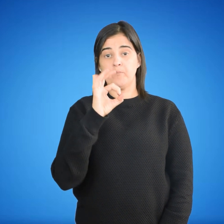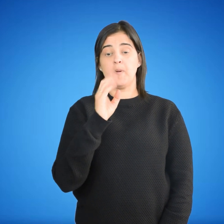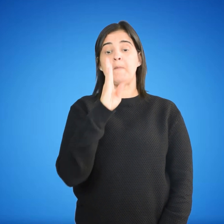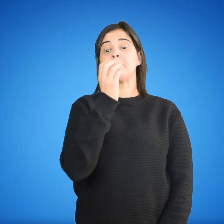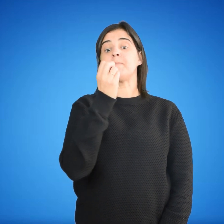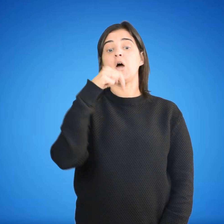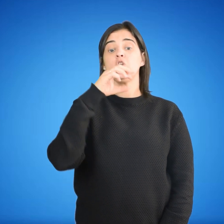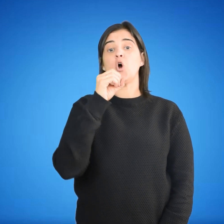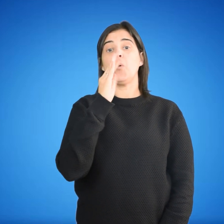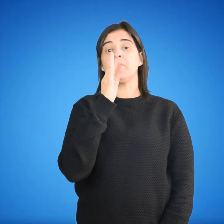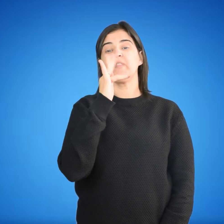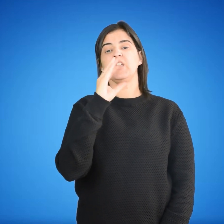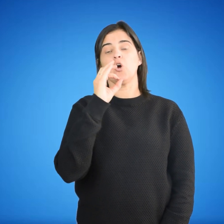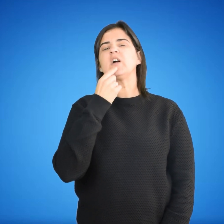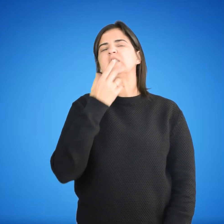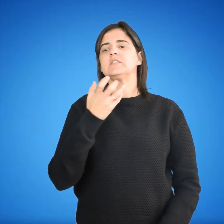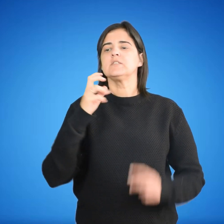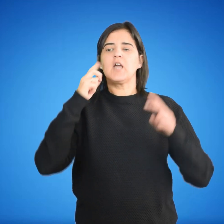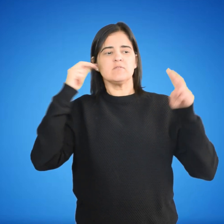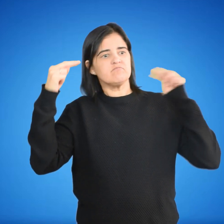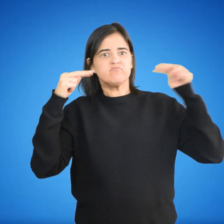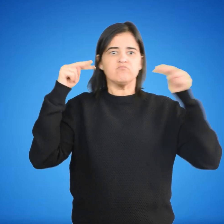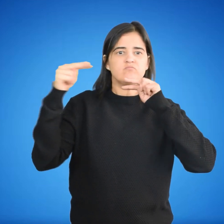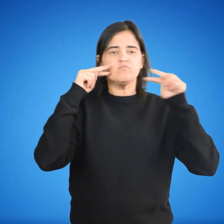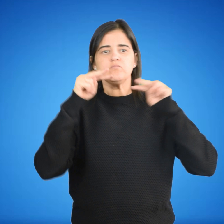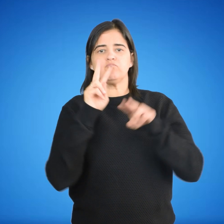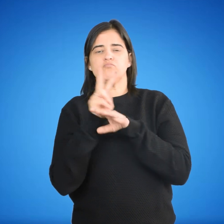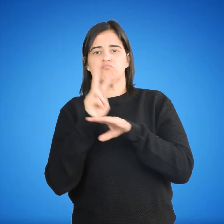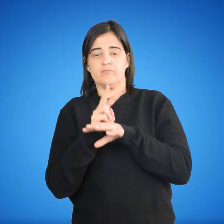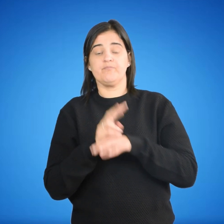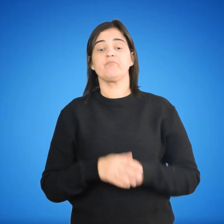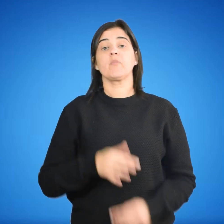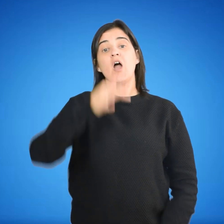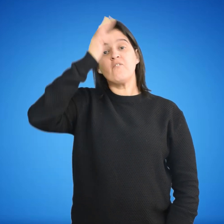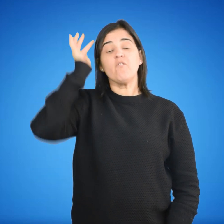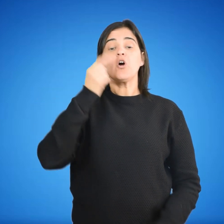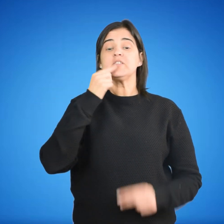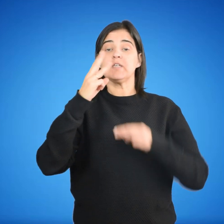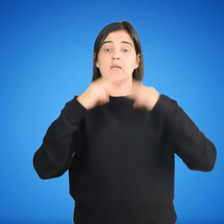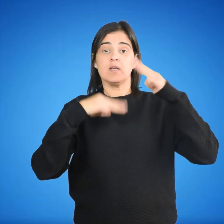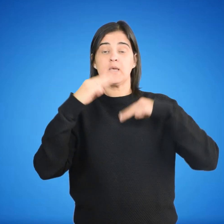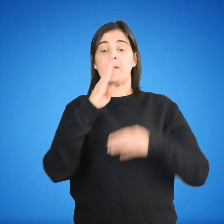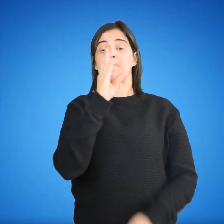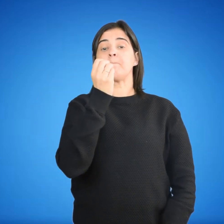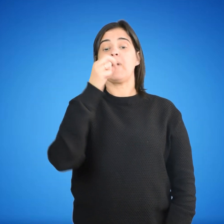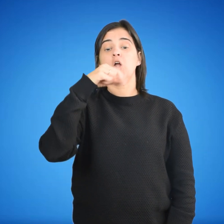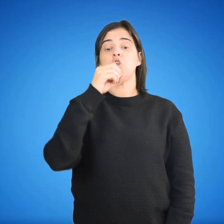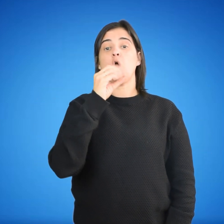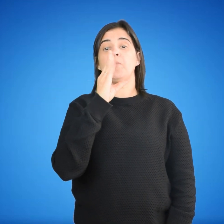Panóptico. Significa ojo que todo lo ve. Foucault utiliza la metáfora del panóptico,